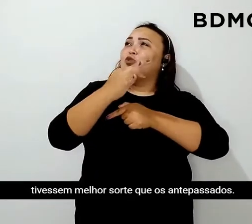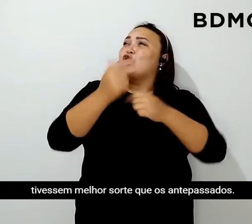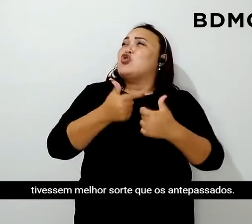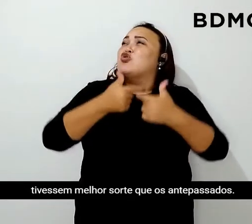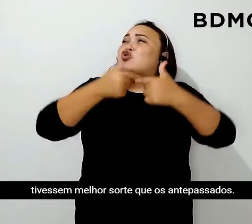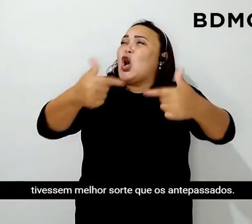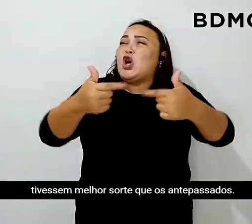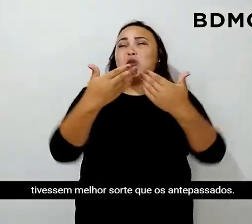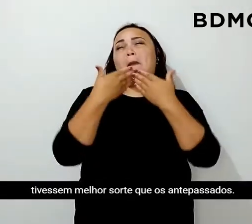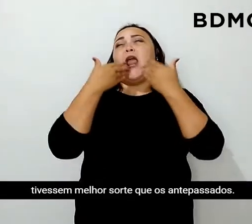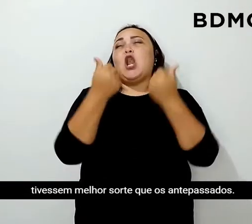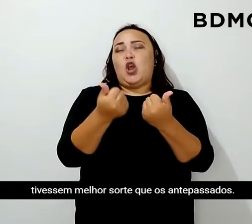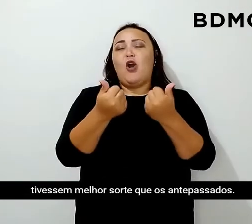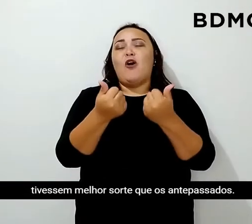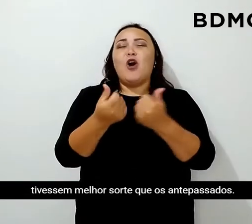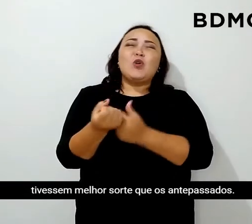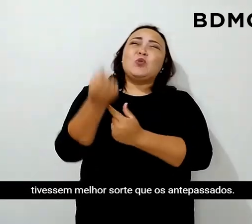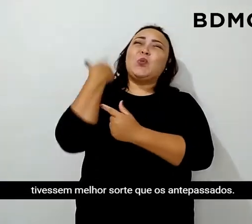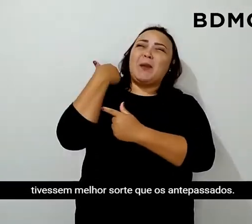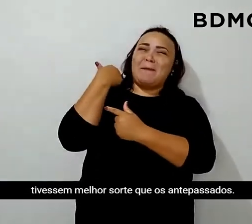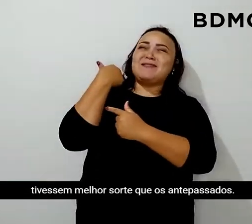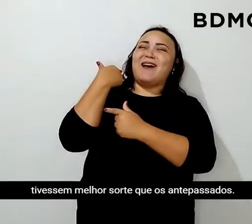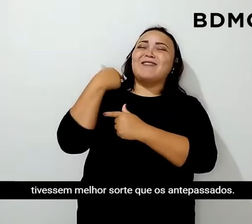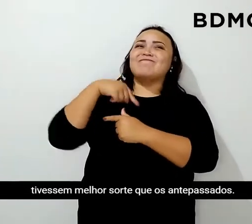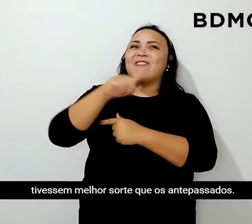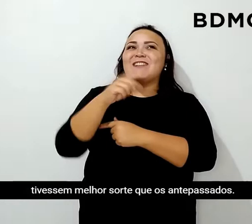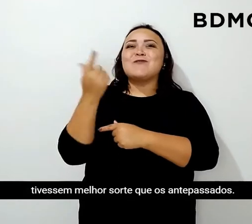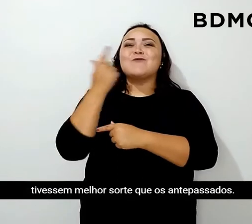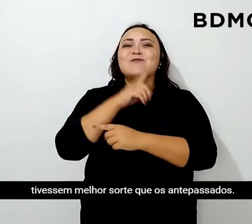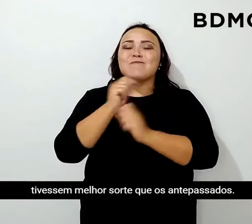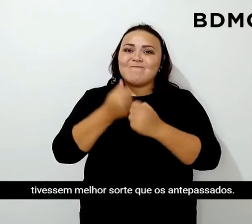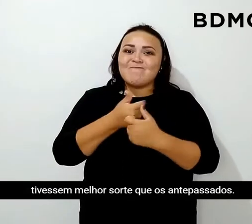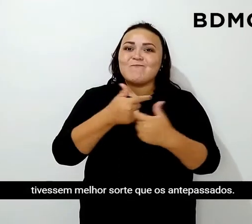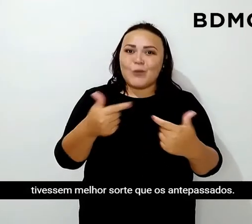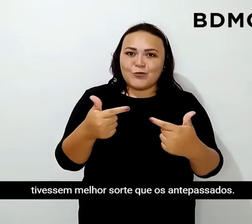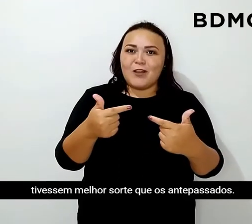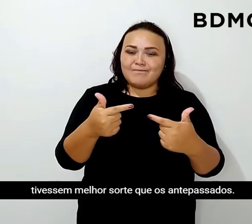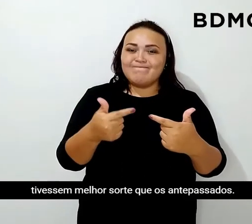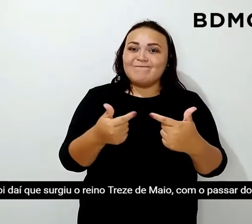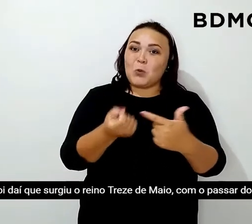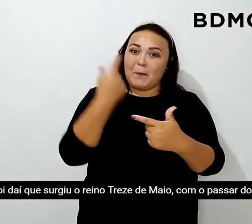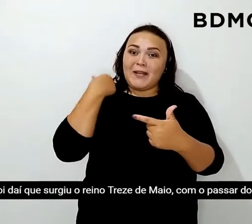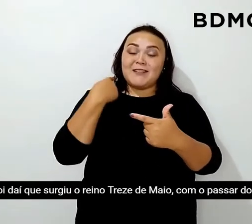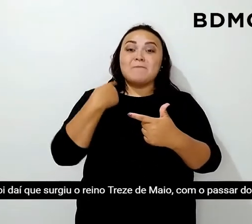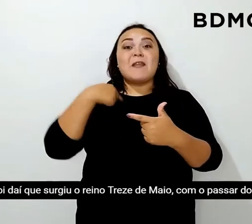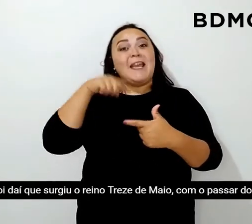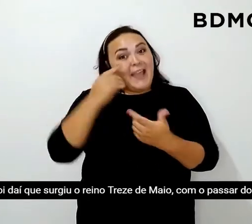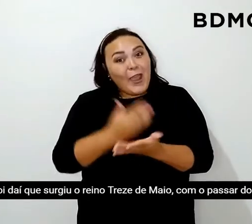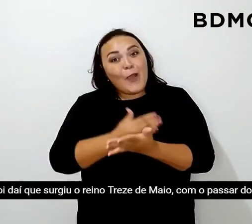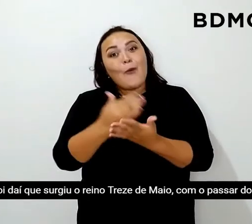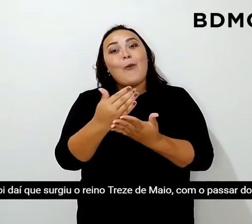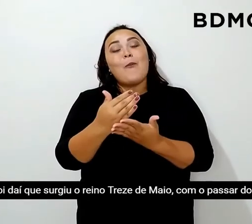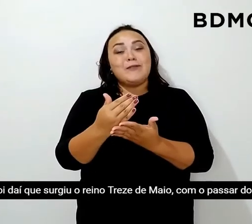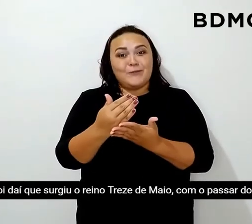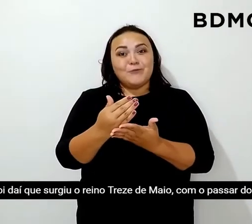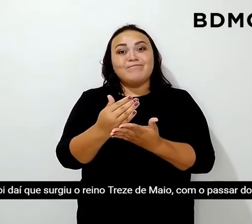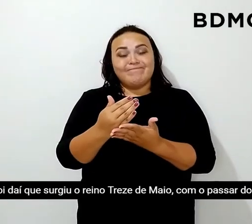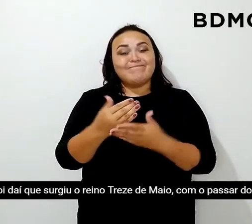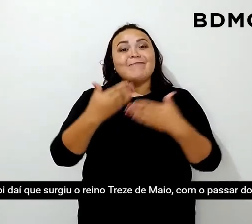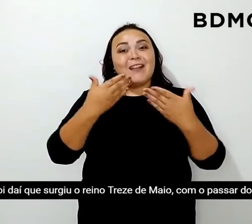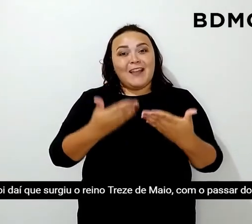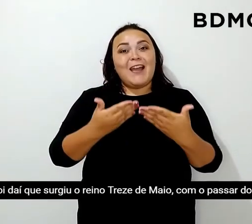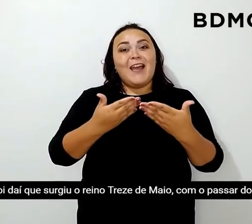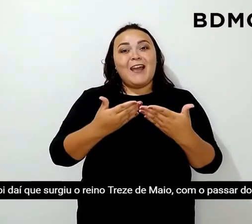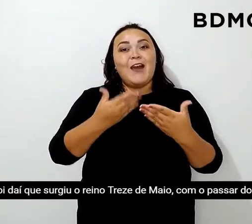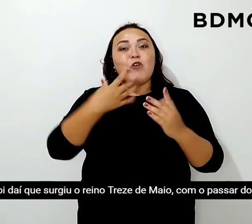melhor sorte que os antepassados, do que os nossos tatas. E foi daí que surgiu